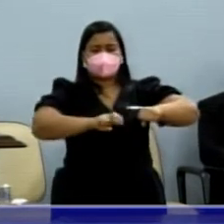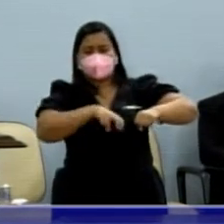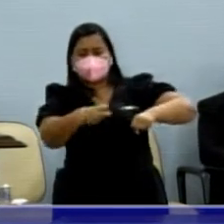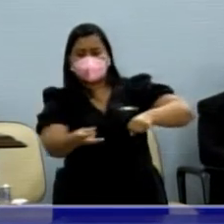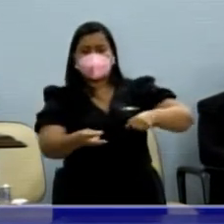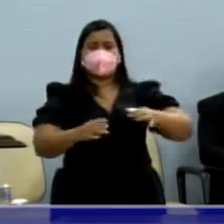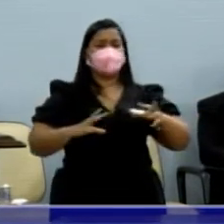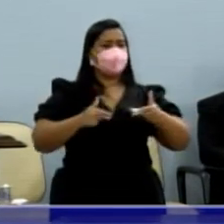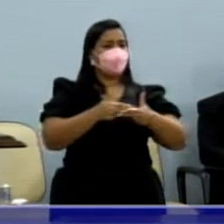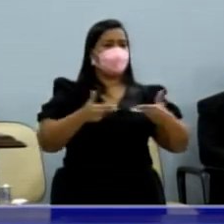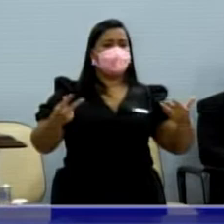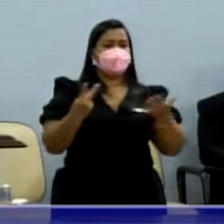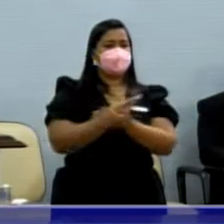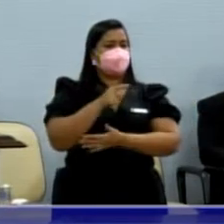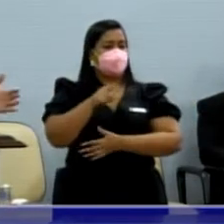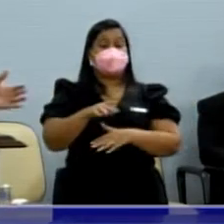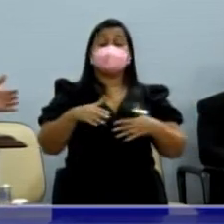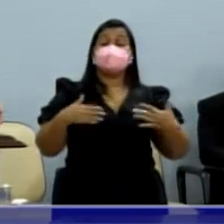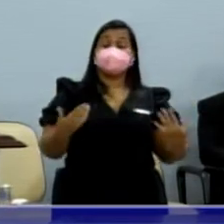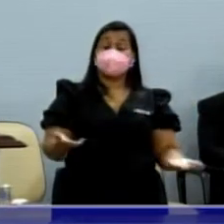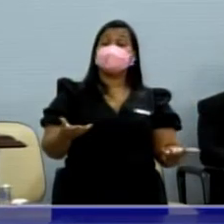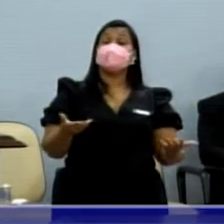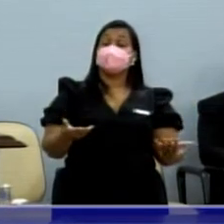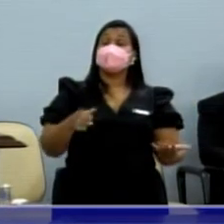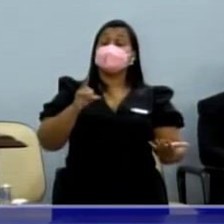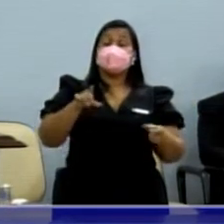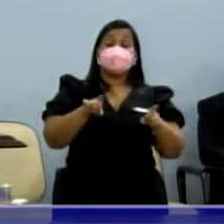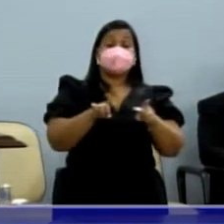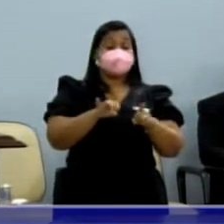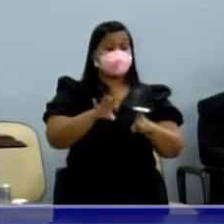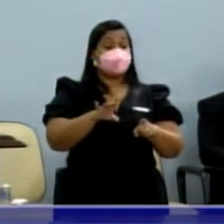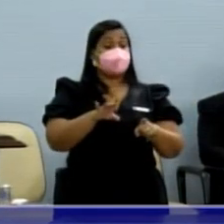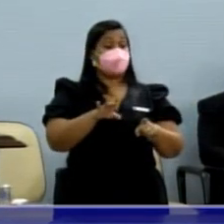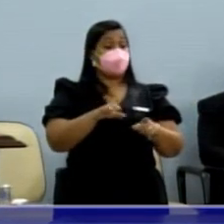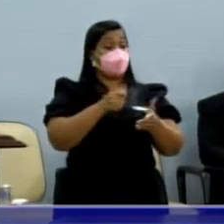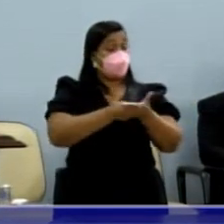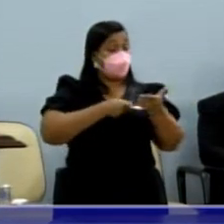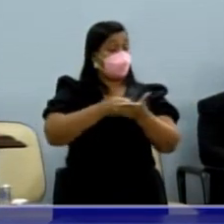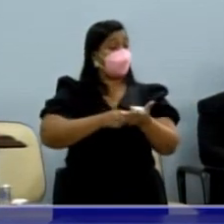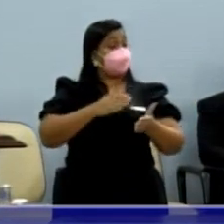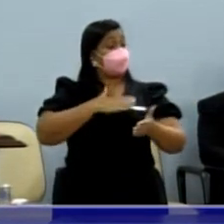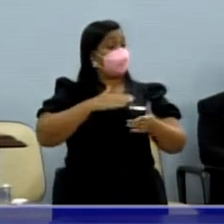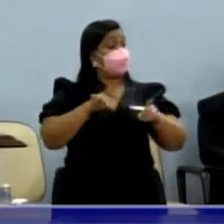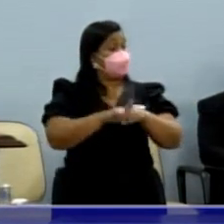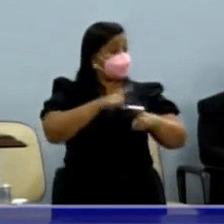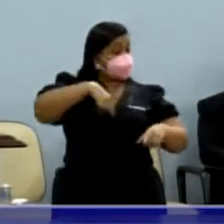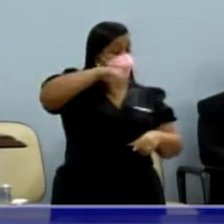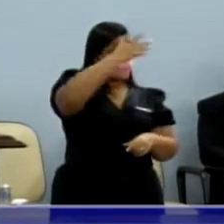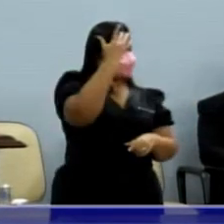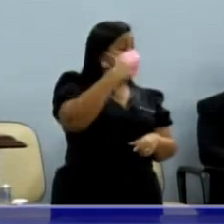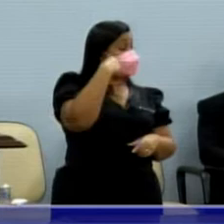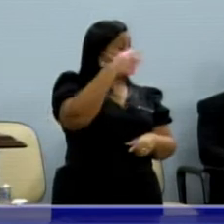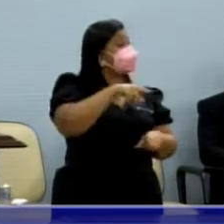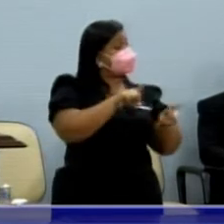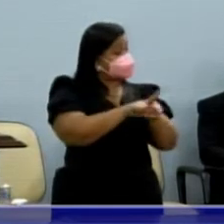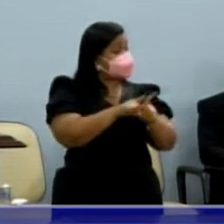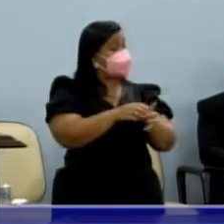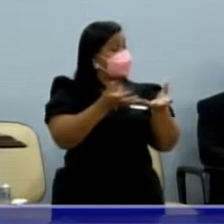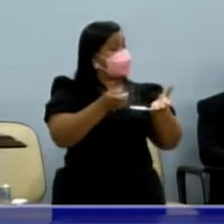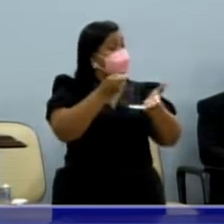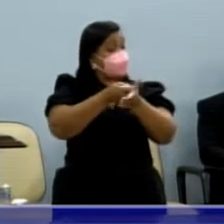ao povo e também aos amigos vereadores que levantaram essa bandeira, porque infelizmente,